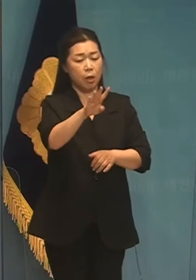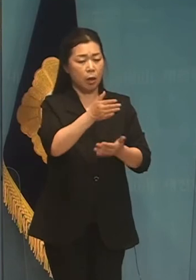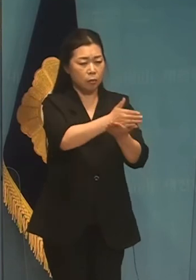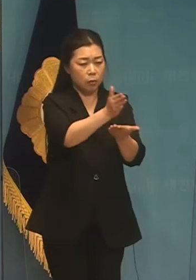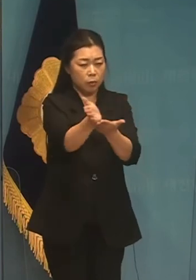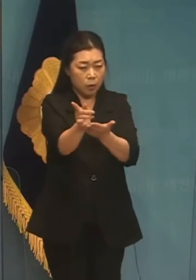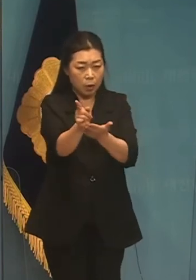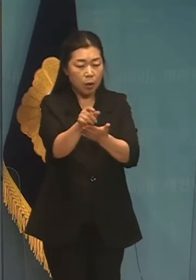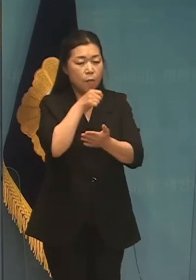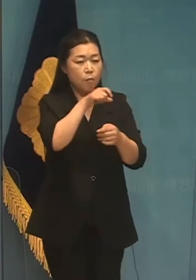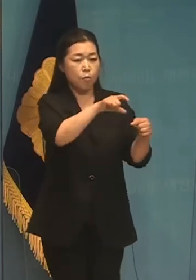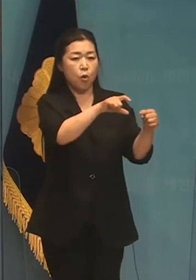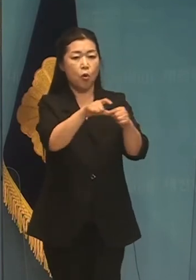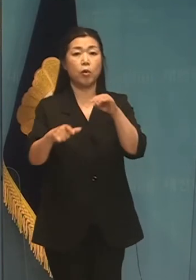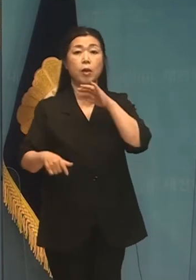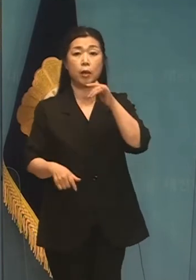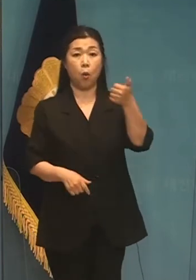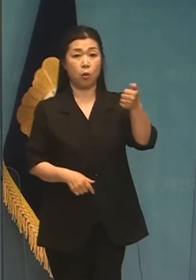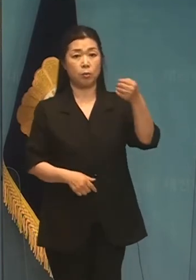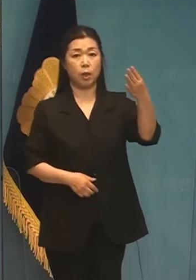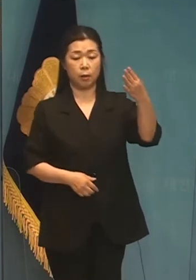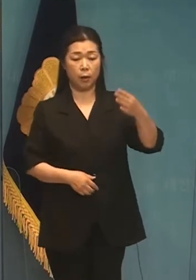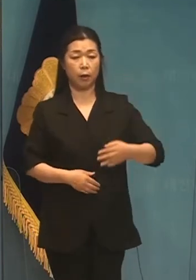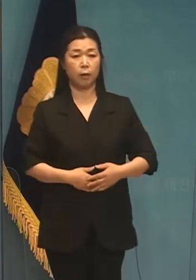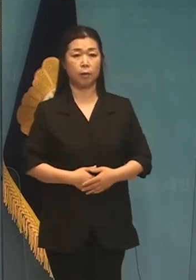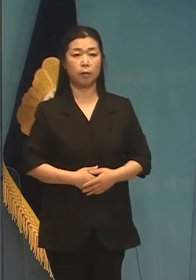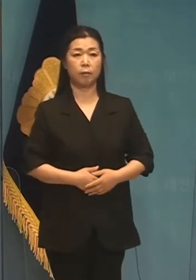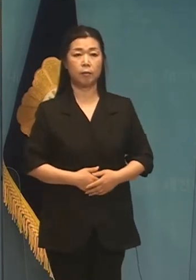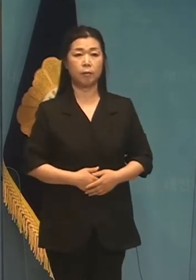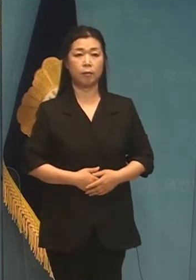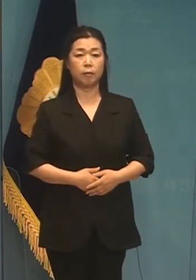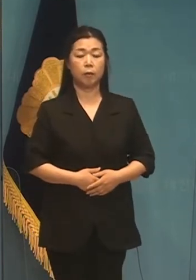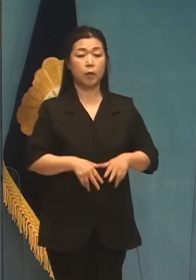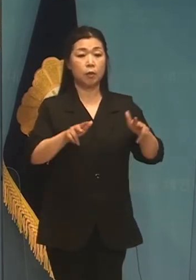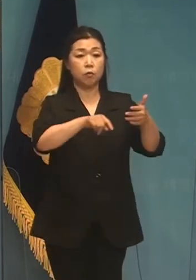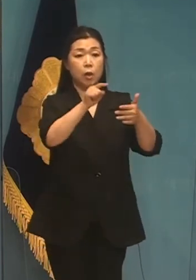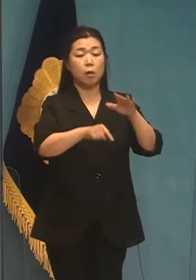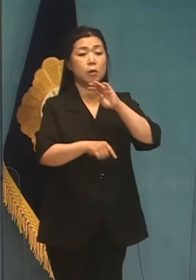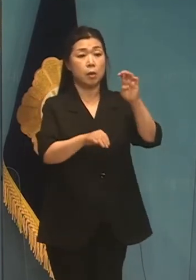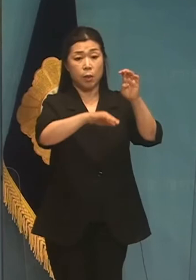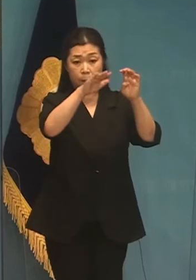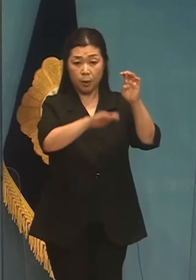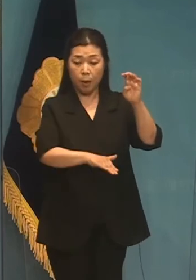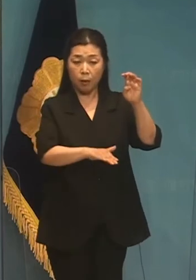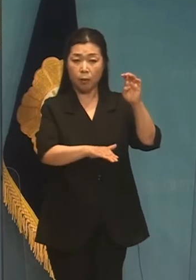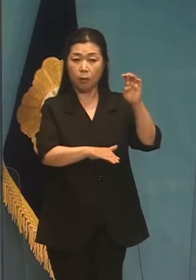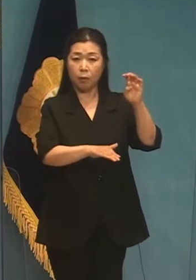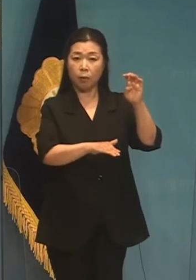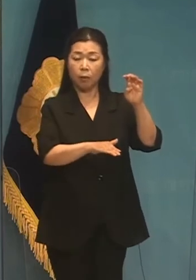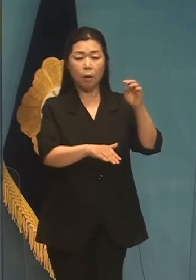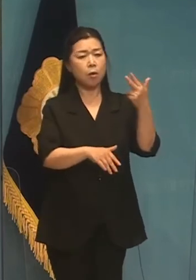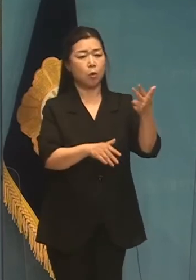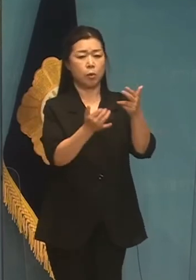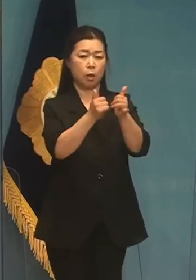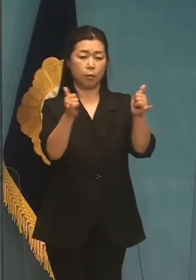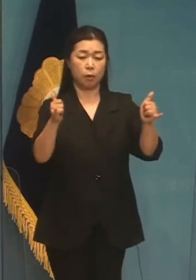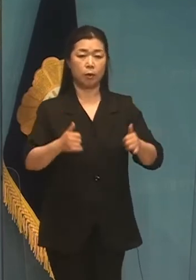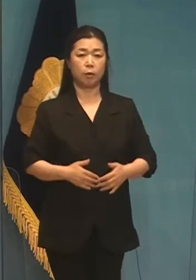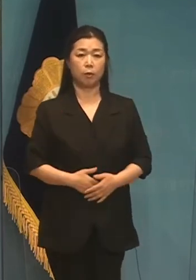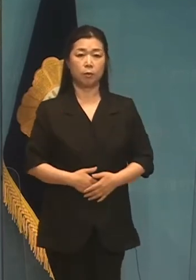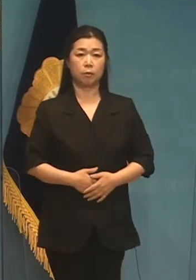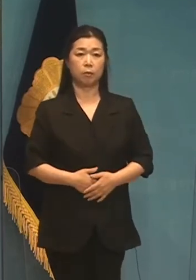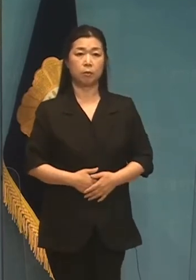노직의 평균 연령은 54세였습니다. 이 중 40대 이하는 위법명이었습니다.